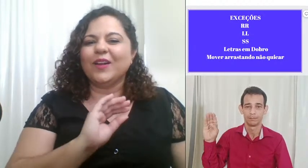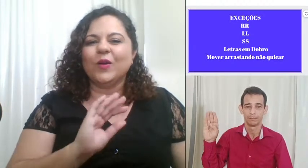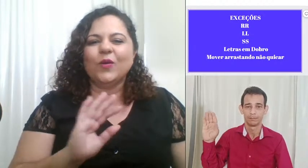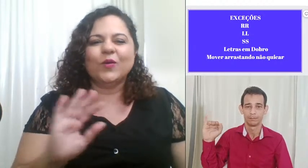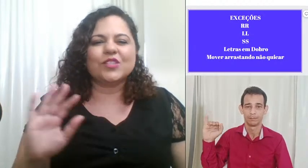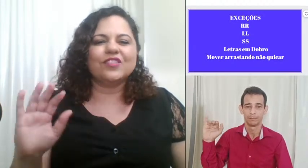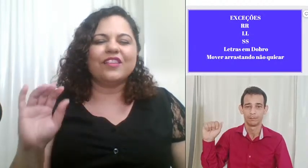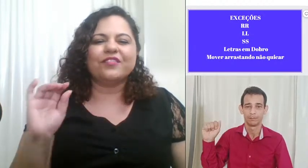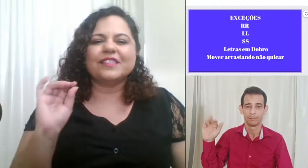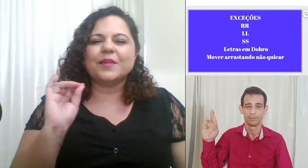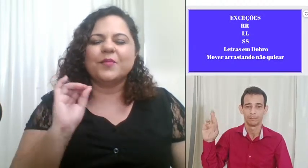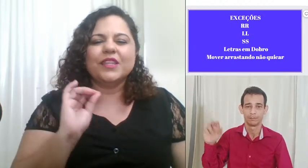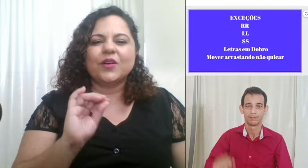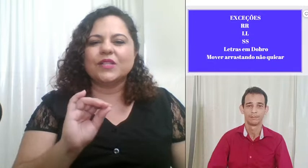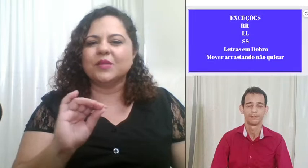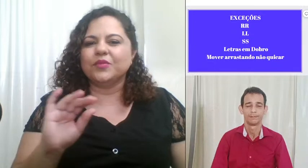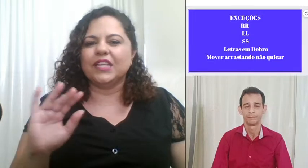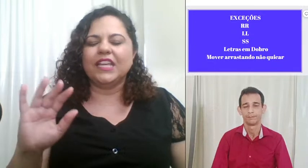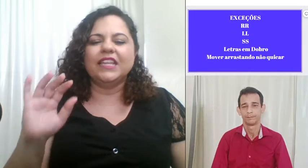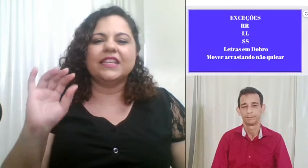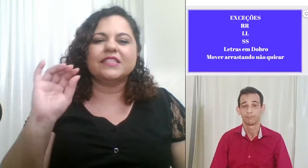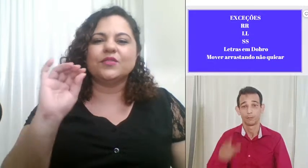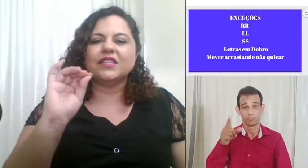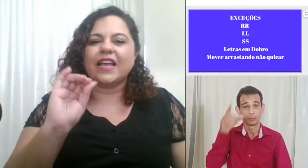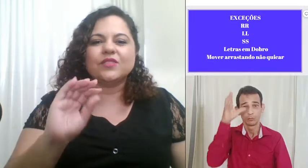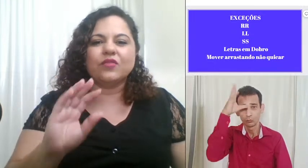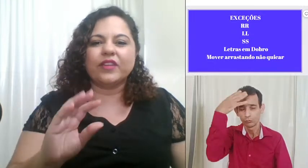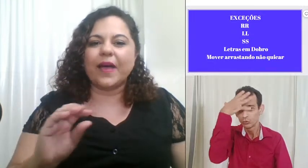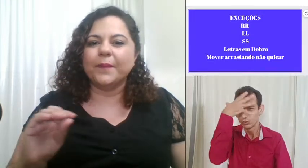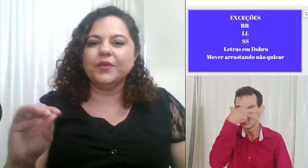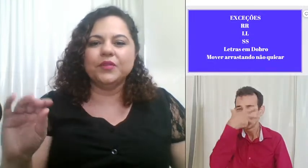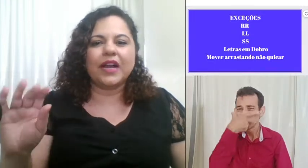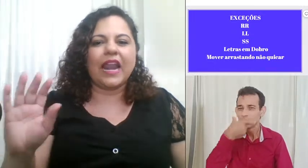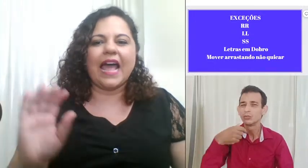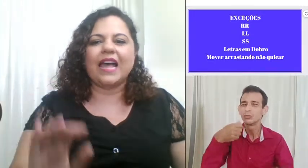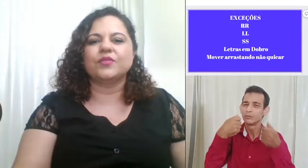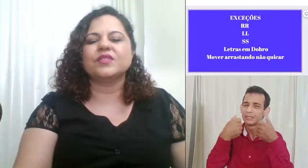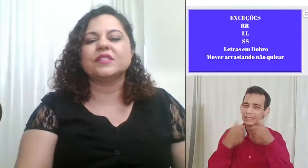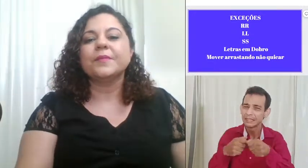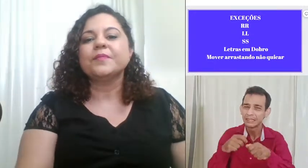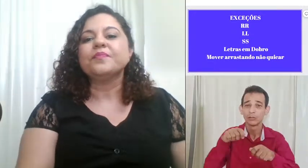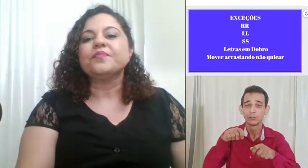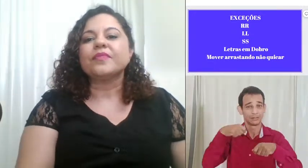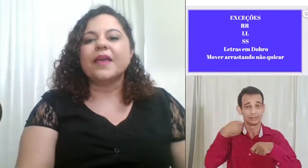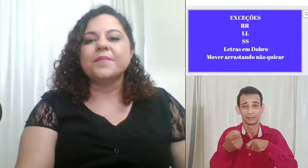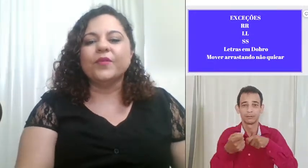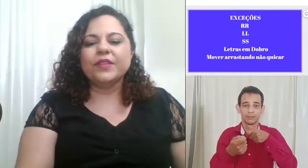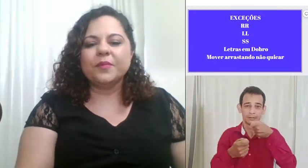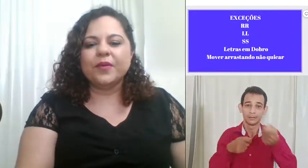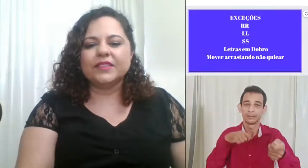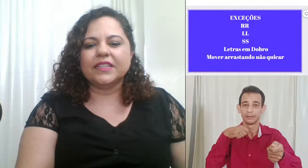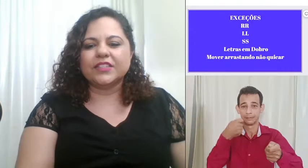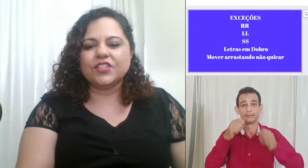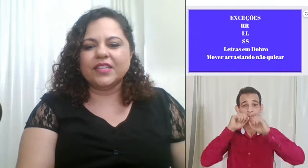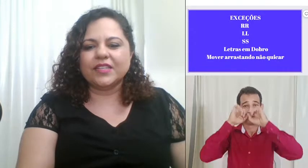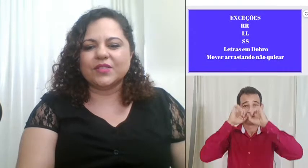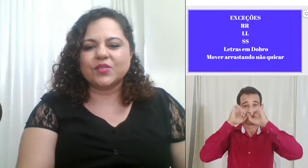longe vai fazer muita coisa bonita seus sinais vão ficar muito claros é muito importante isso